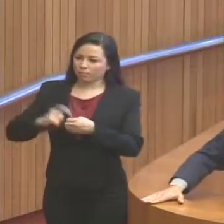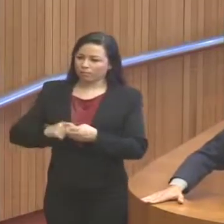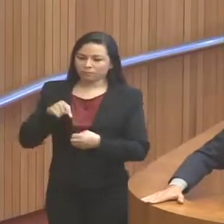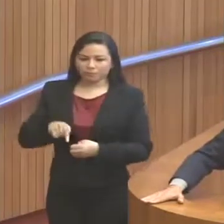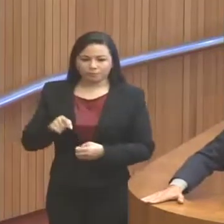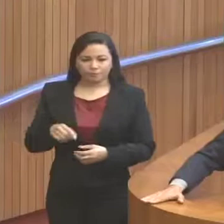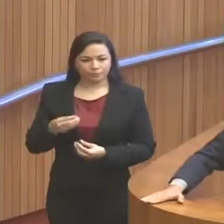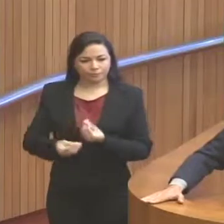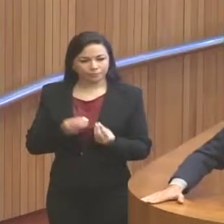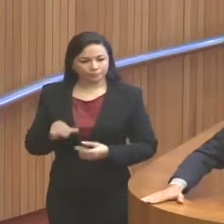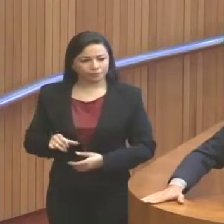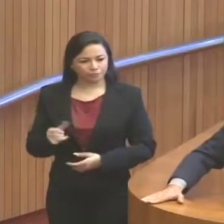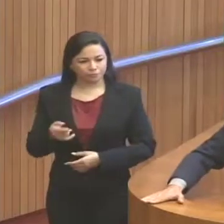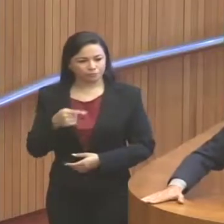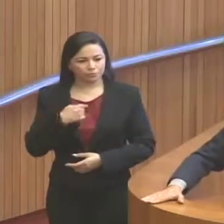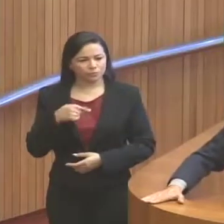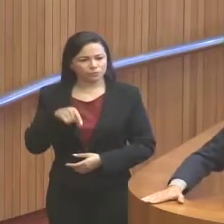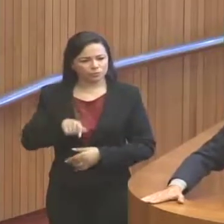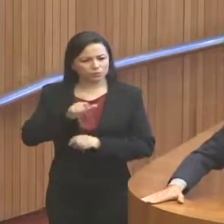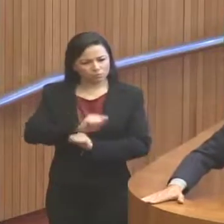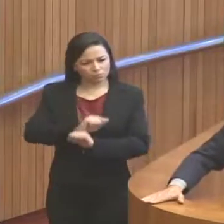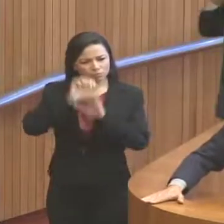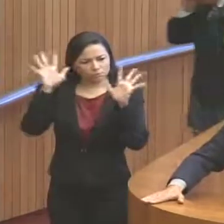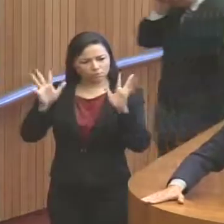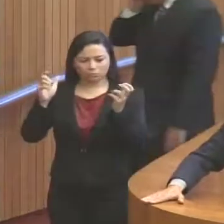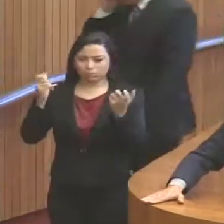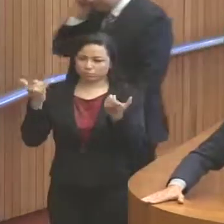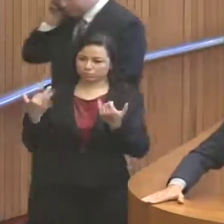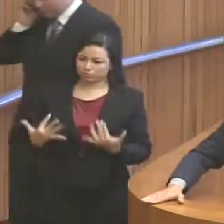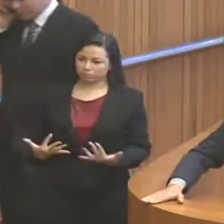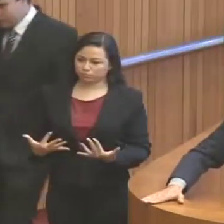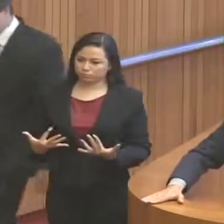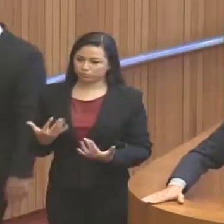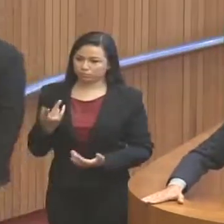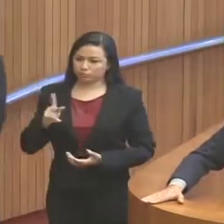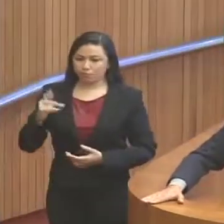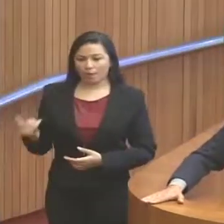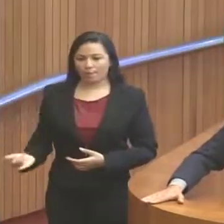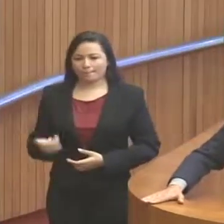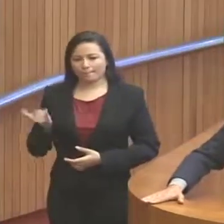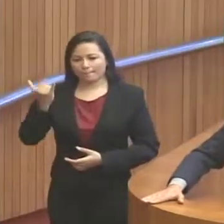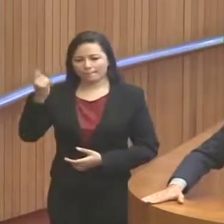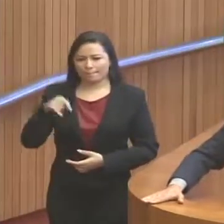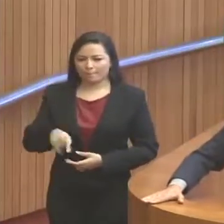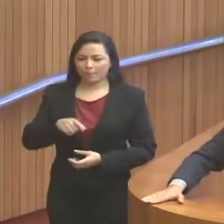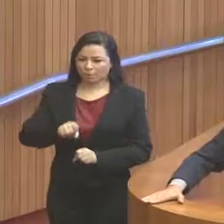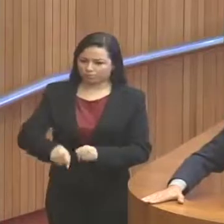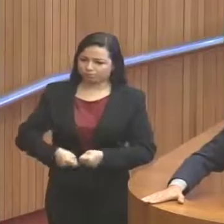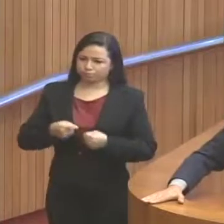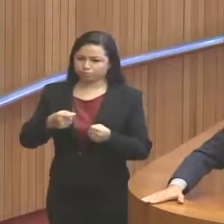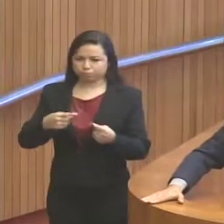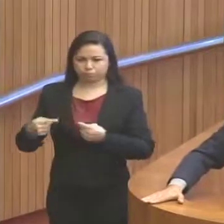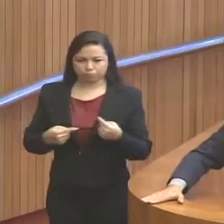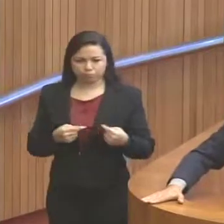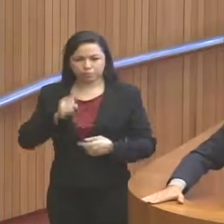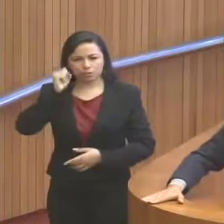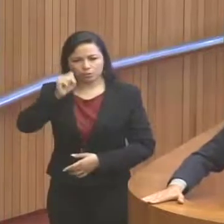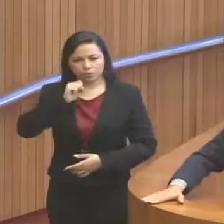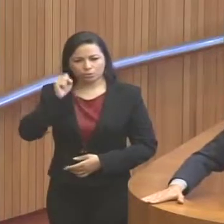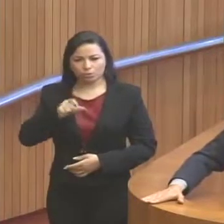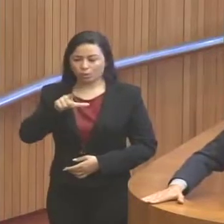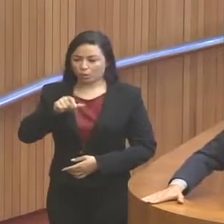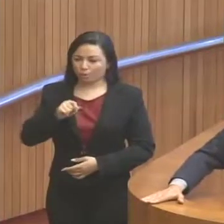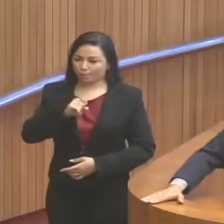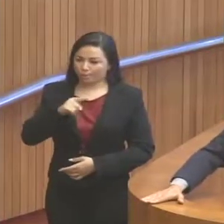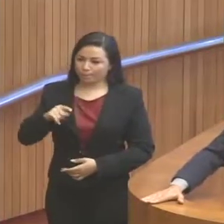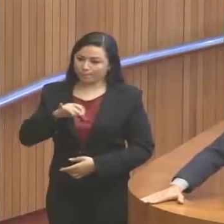E na oportunidade ele foi muito bem claro, dizendo da importância da força política do senador Edson